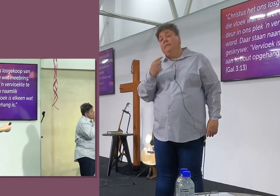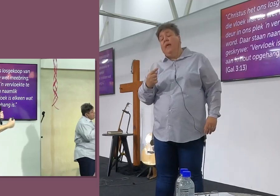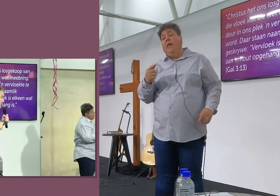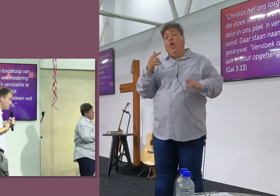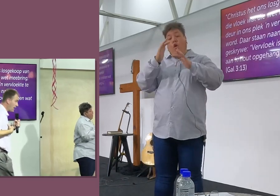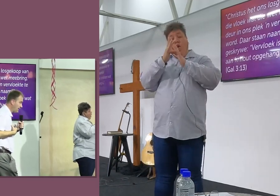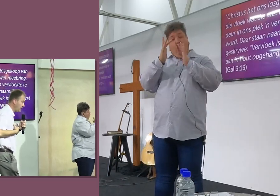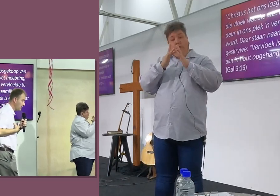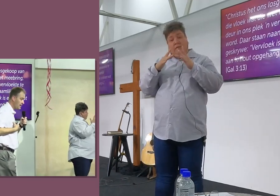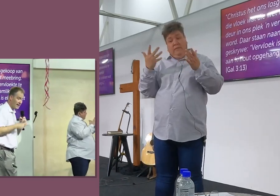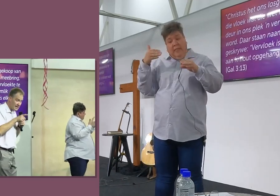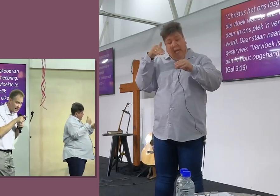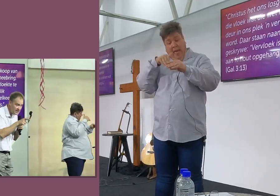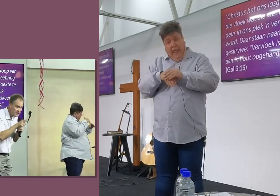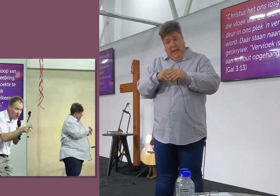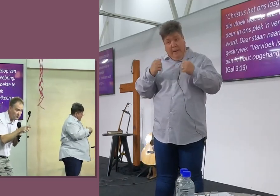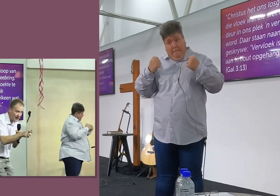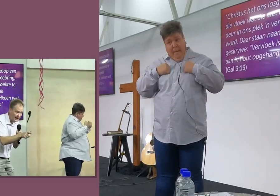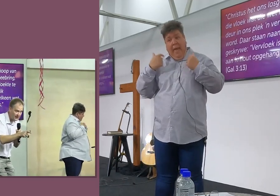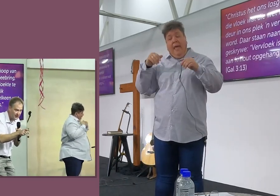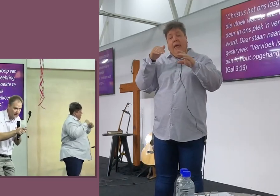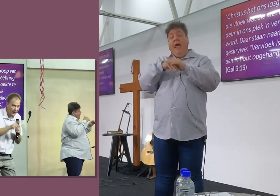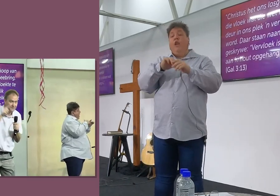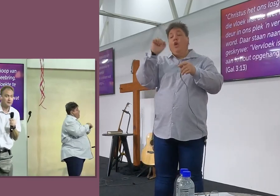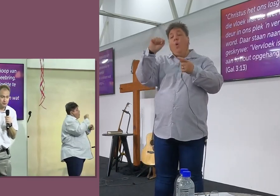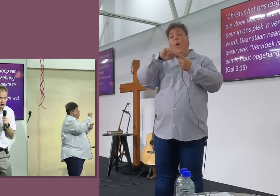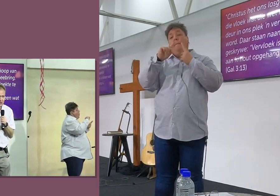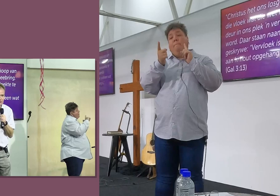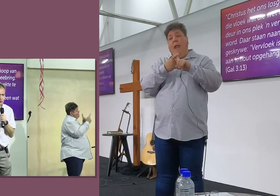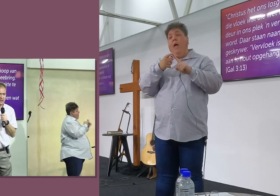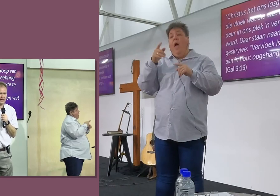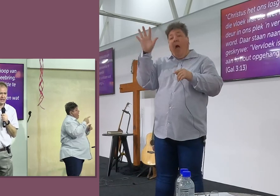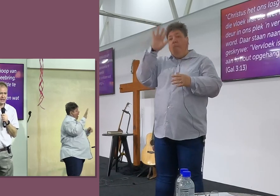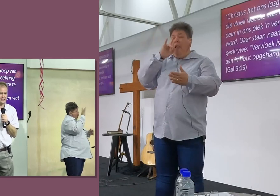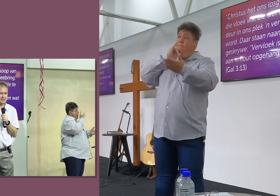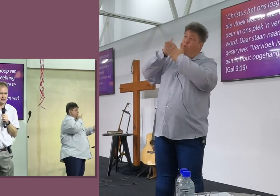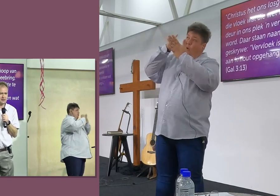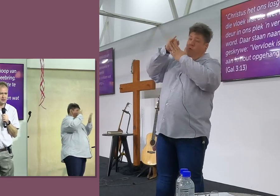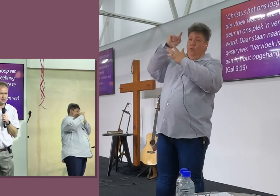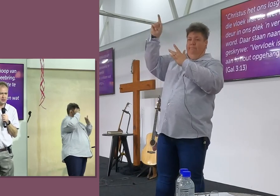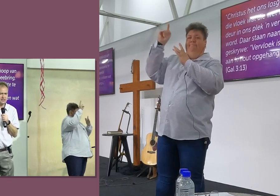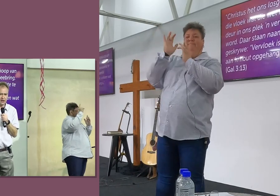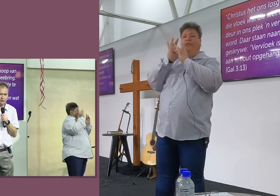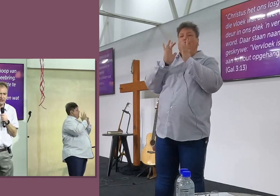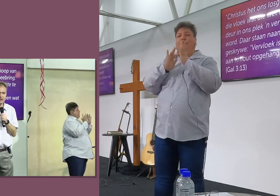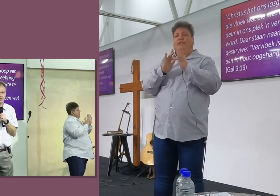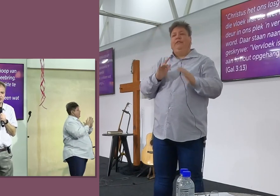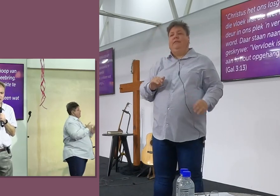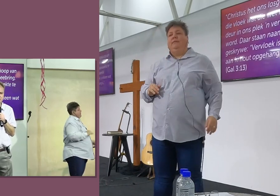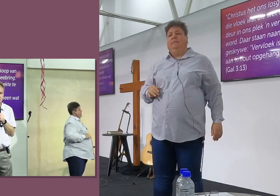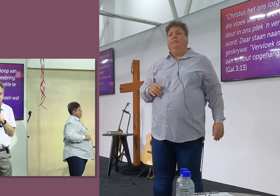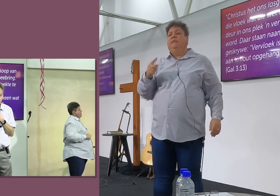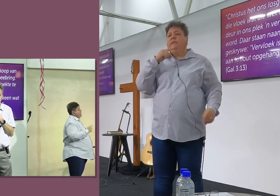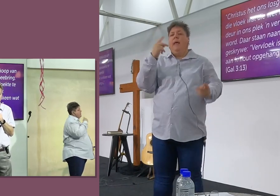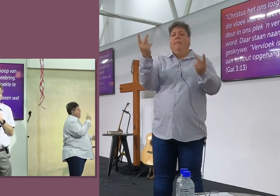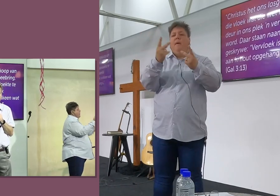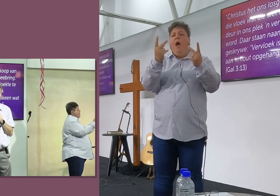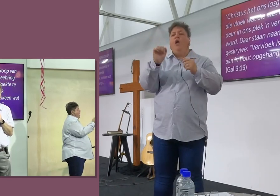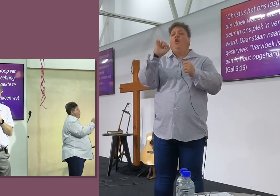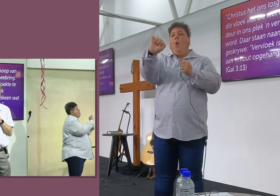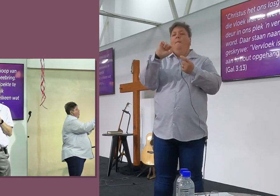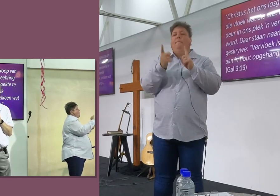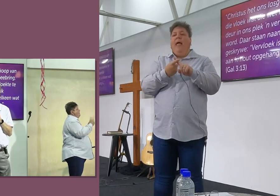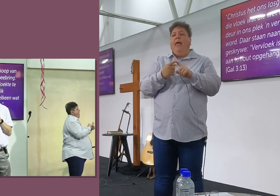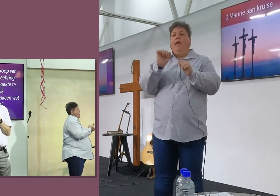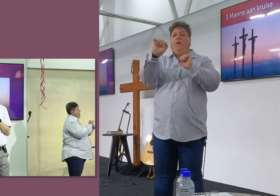het in my, En in jou plek, Een vervloekte geword aan die kruis, Sê gau vir die lang, O langsand, Dit was in jou plek,